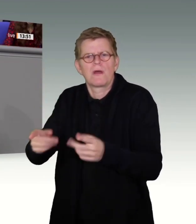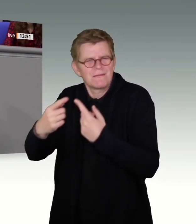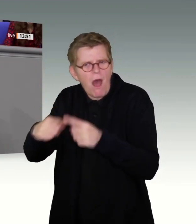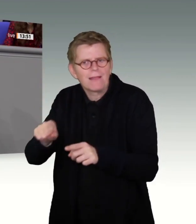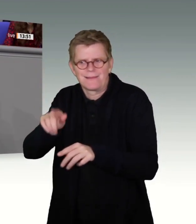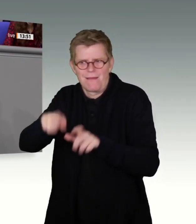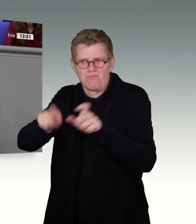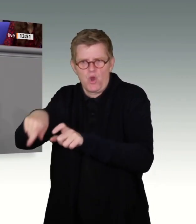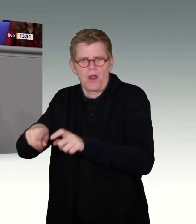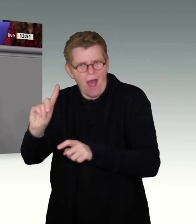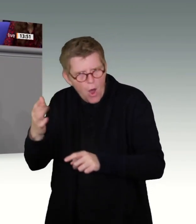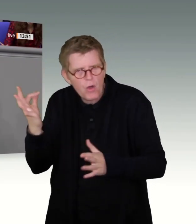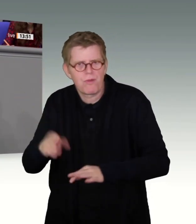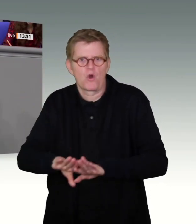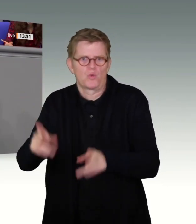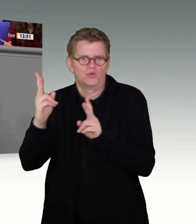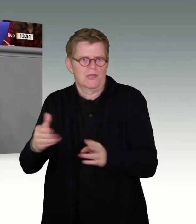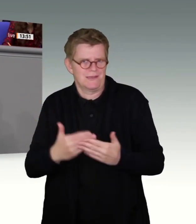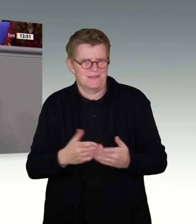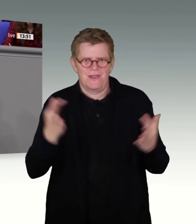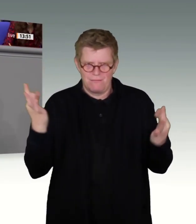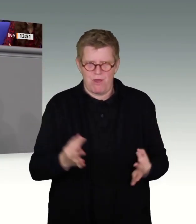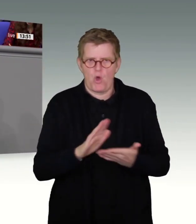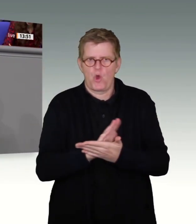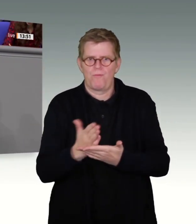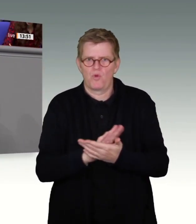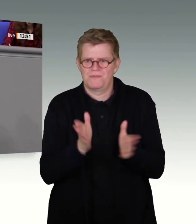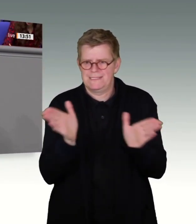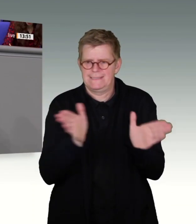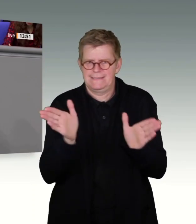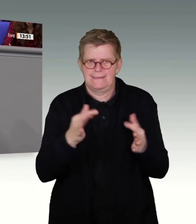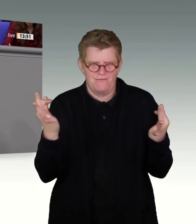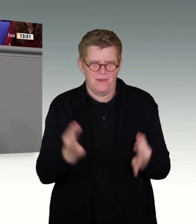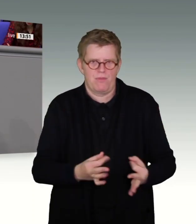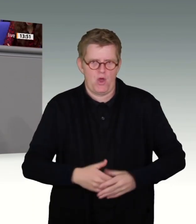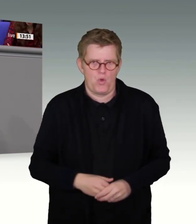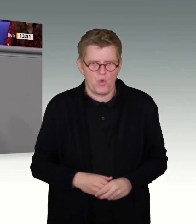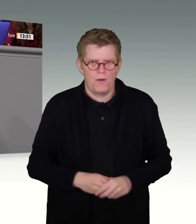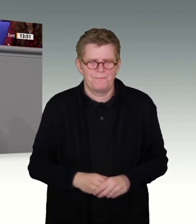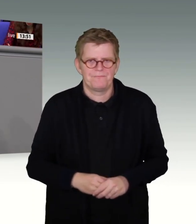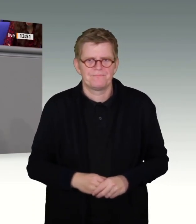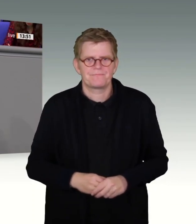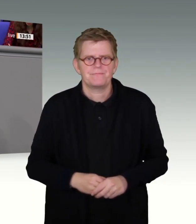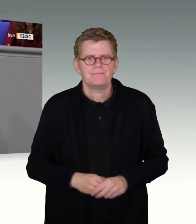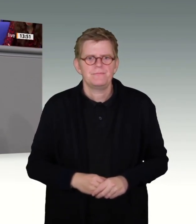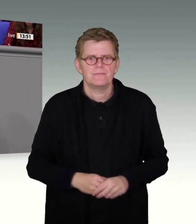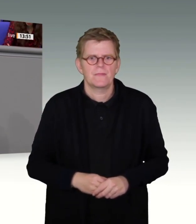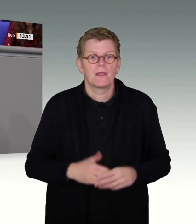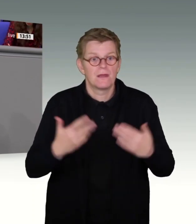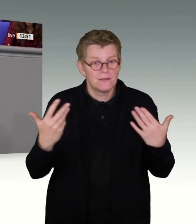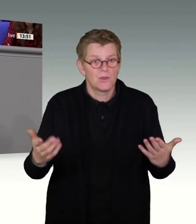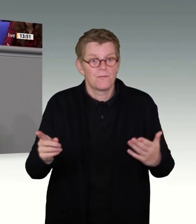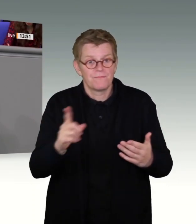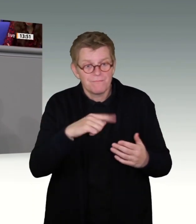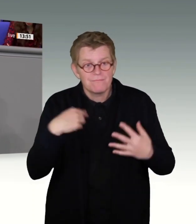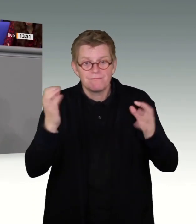schonen. Das ist unsere Linie in dieser Debatte. Meine Damen und Herren, wir werden diese Frage in Einklang bringen. Wir werden